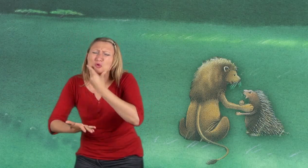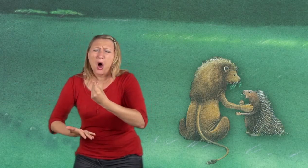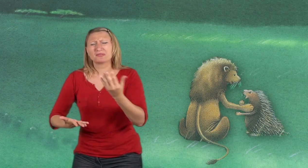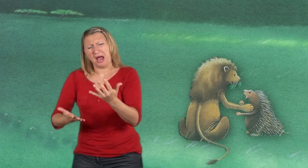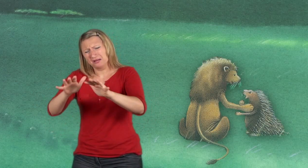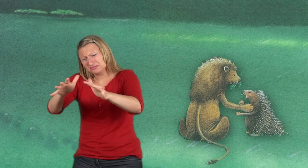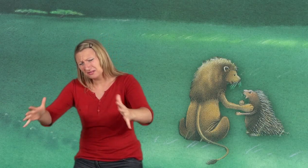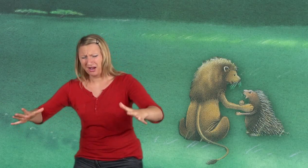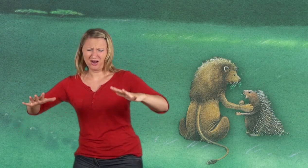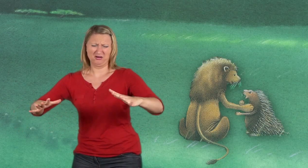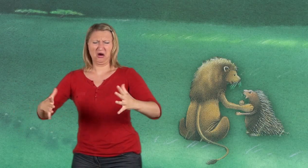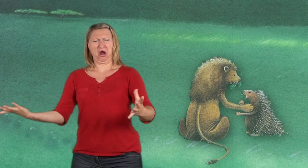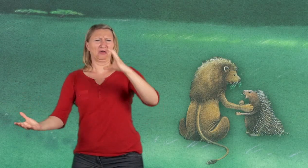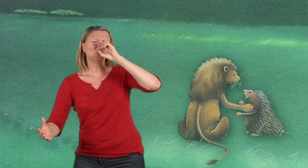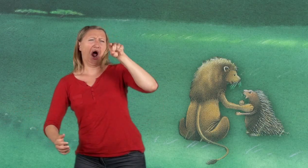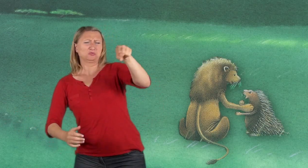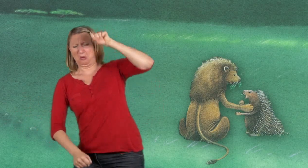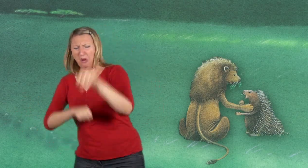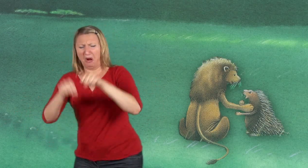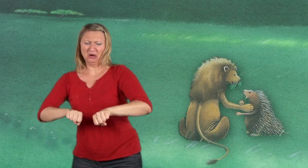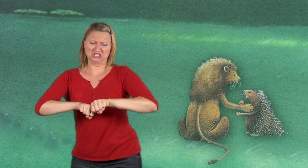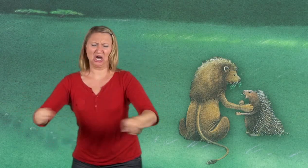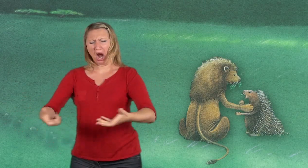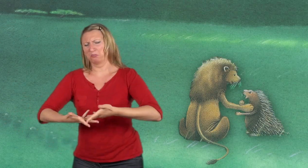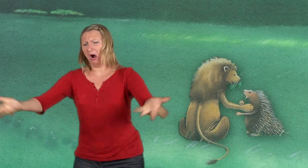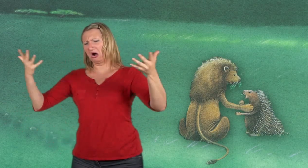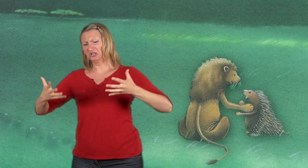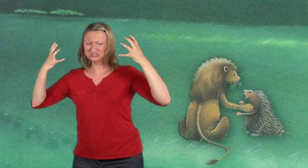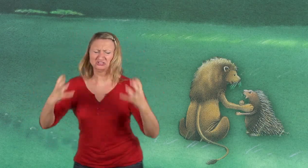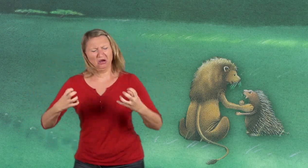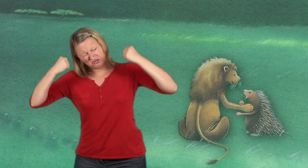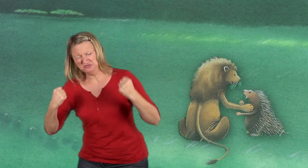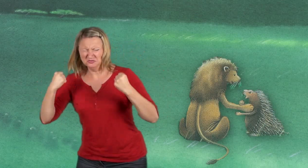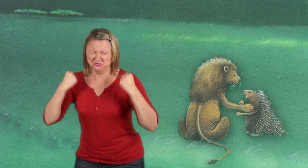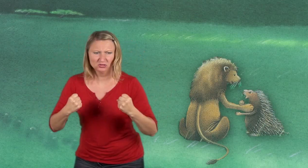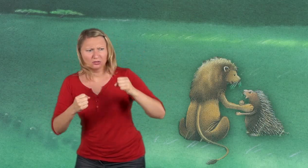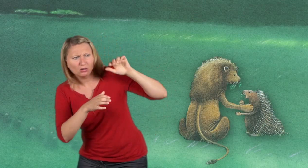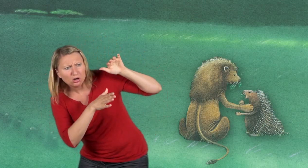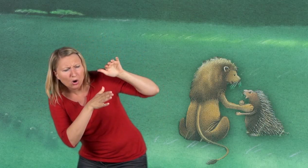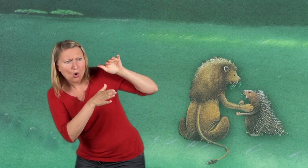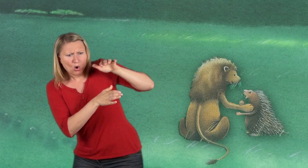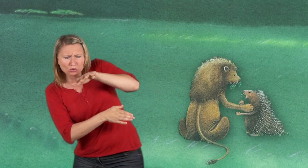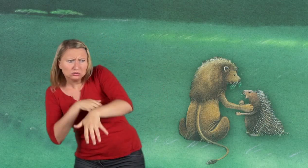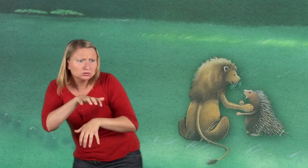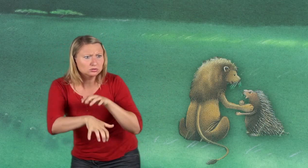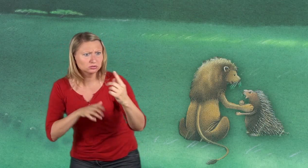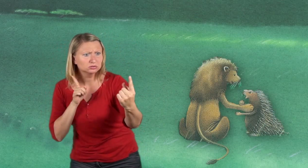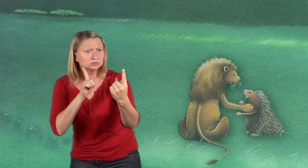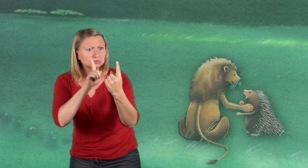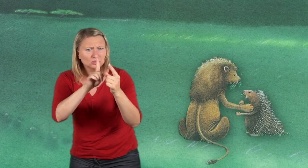Es hüpfte herum, stampfte auf dem Boden und war außer sich verwut. Zertrampelte mir einfach meinen schönen Erdbau, diese vierbeinige